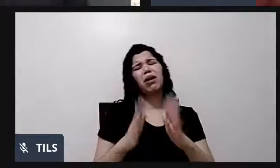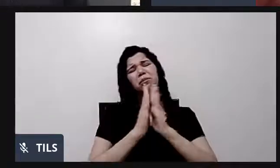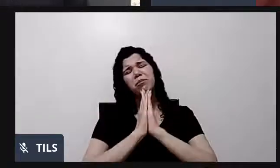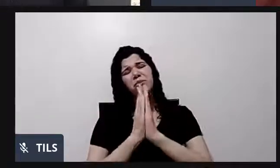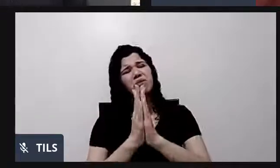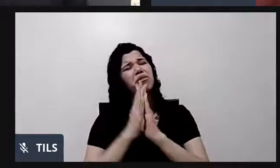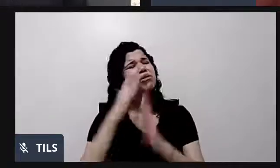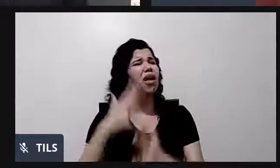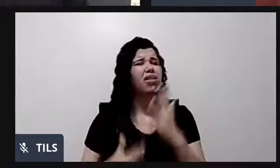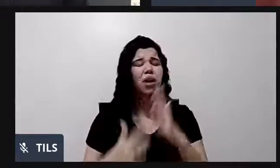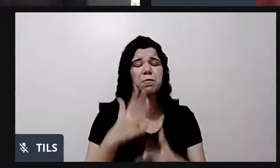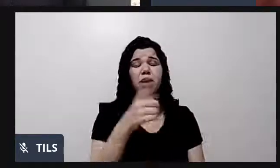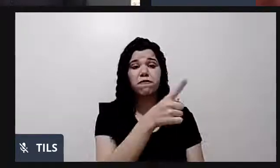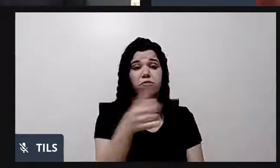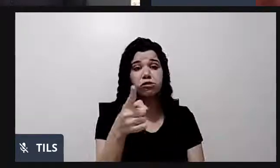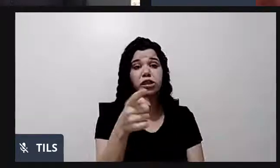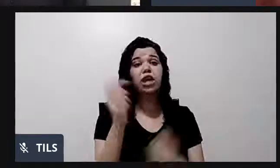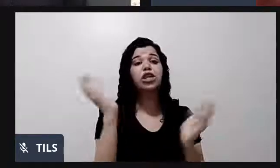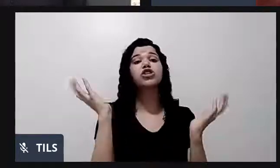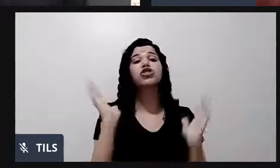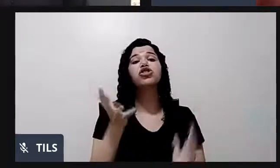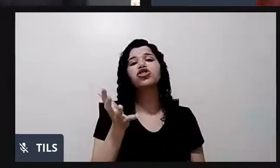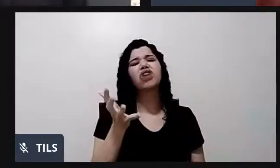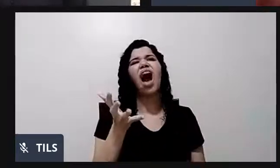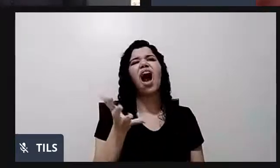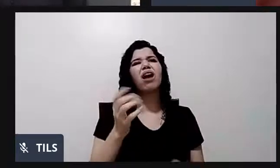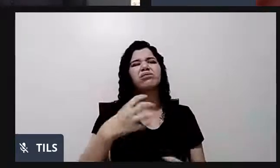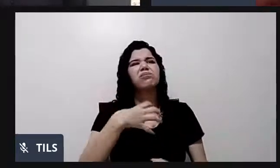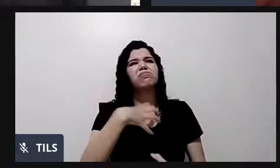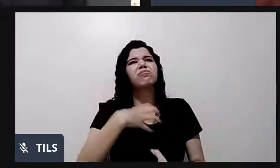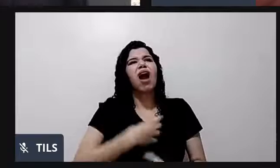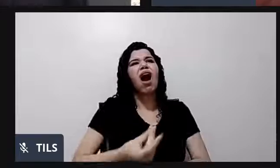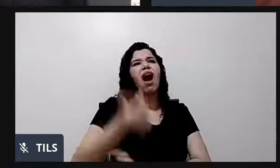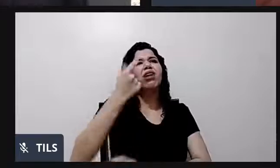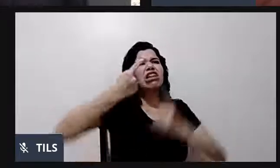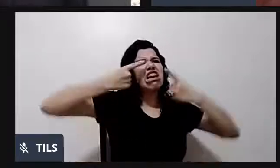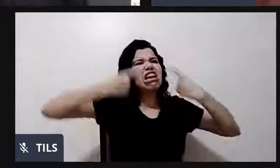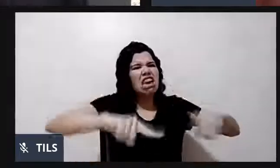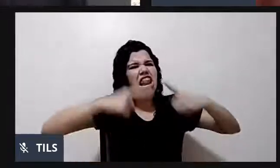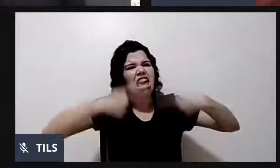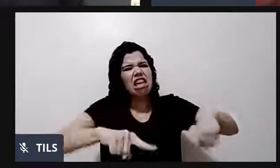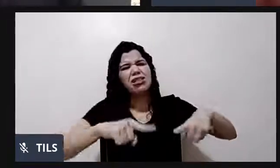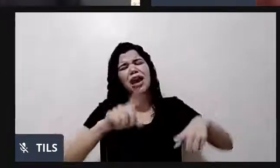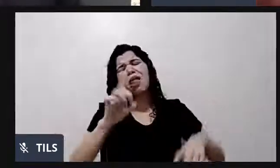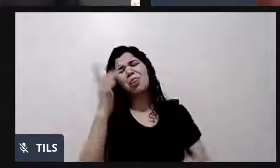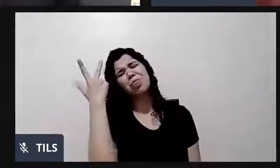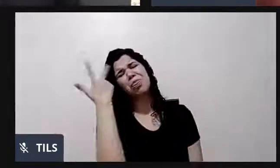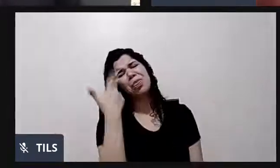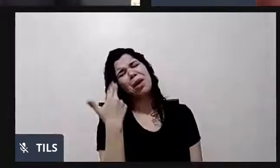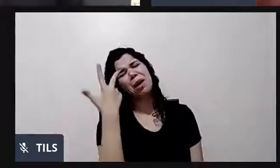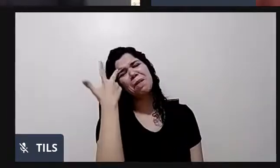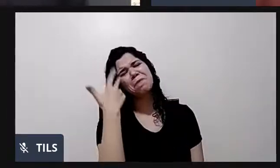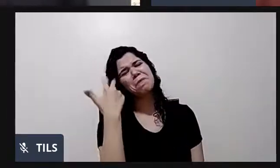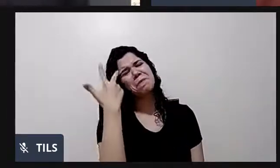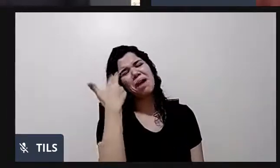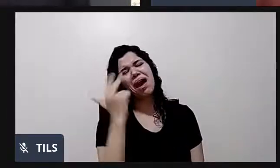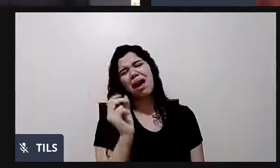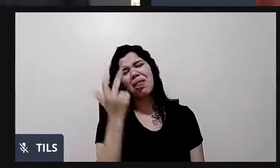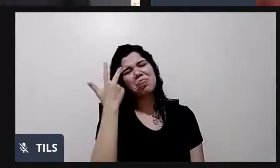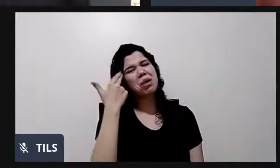recebido um monte de crítica para poder fazer. Faz parte, viu? Faz parte. A gente vai receber. É uma prova de